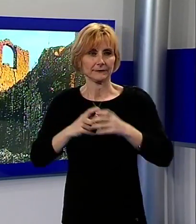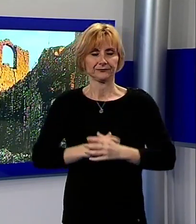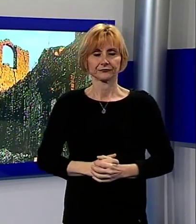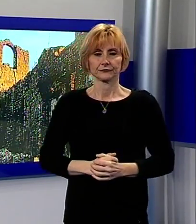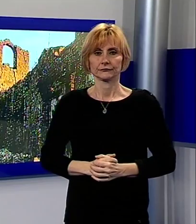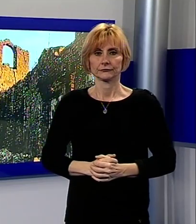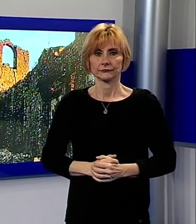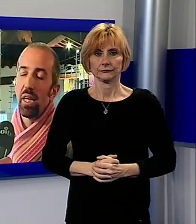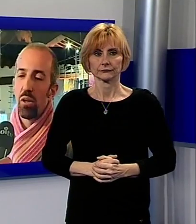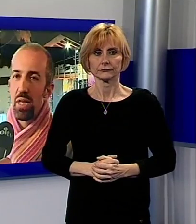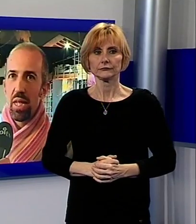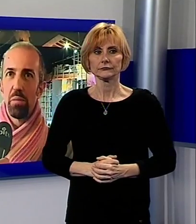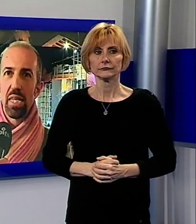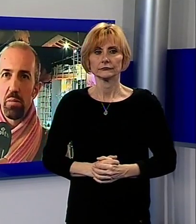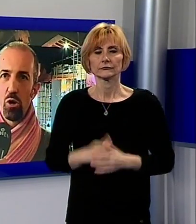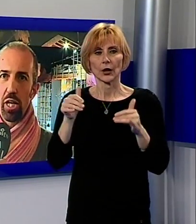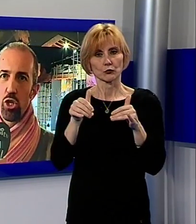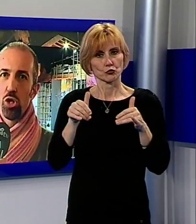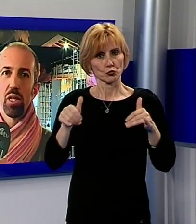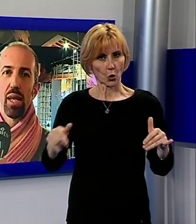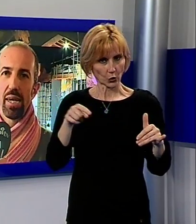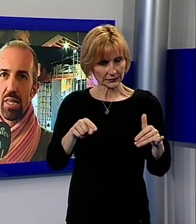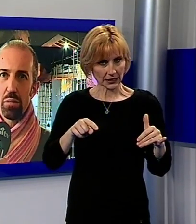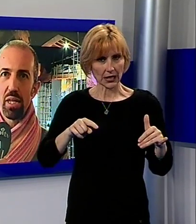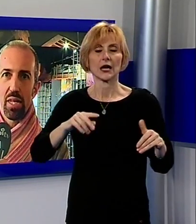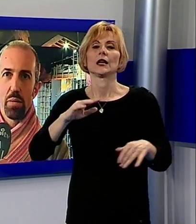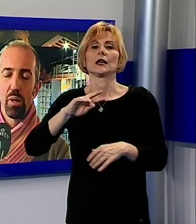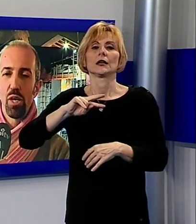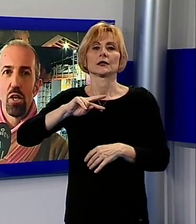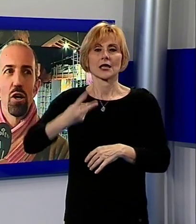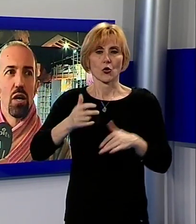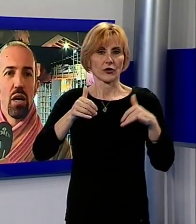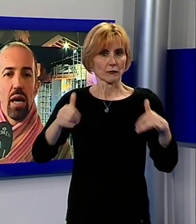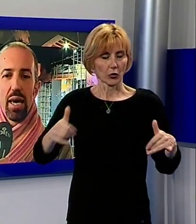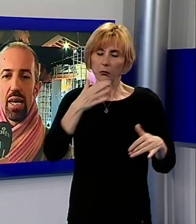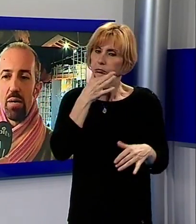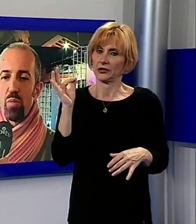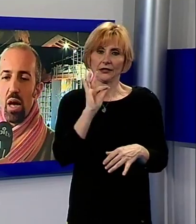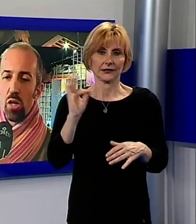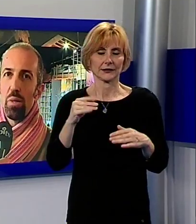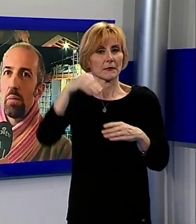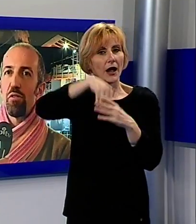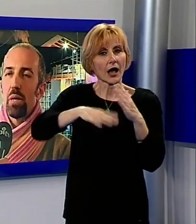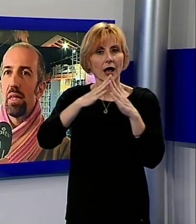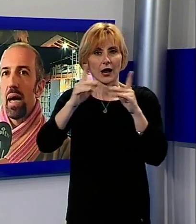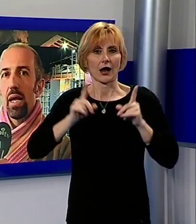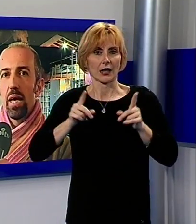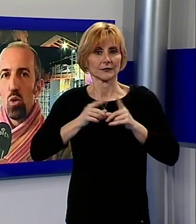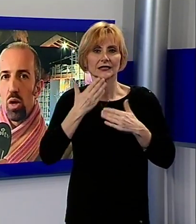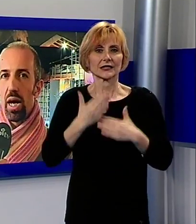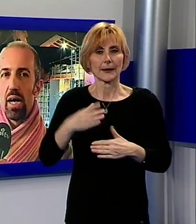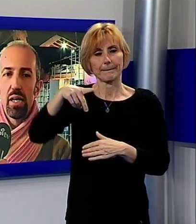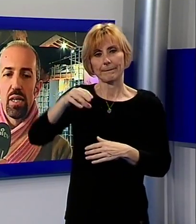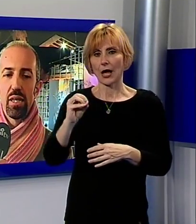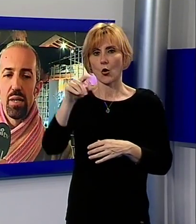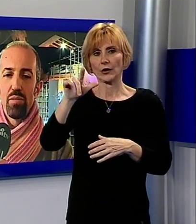La seconda mostra qui in questa bellissima location della casermetta San Paolino e ha come tema fondamentale